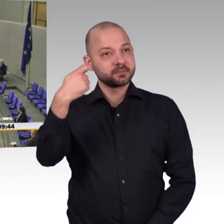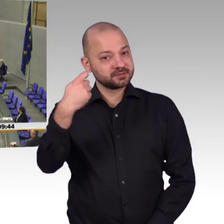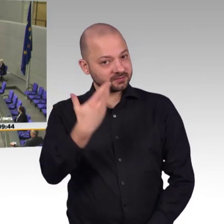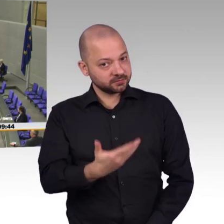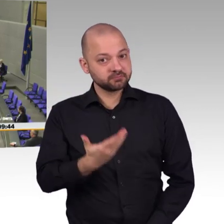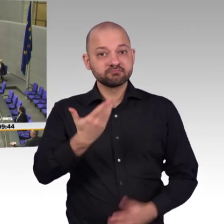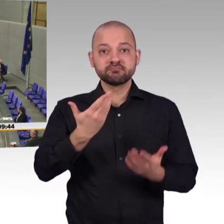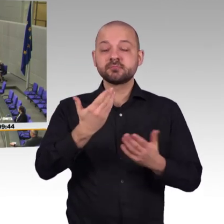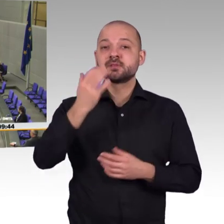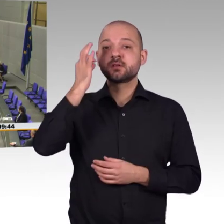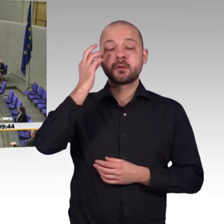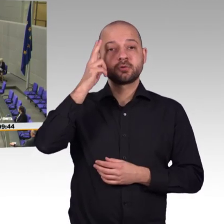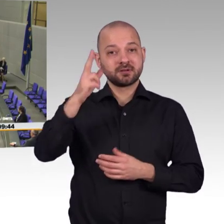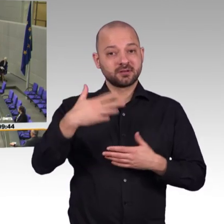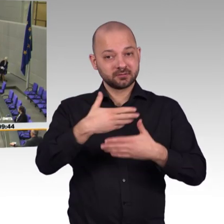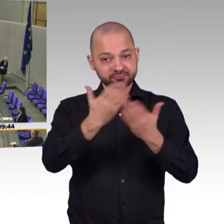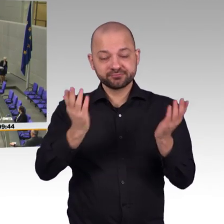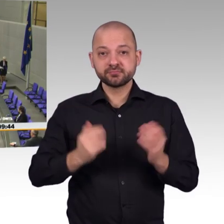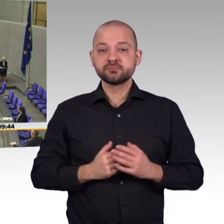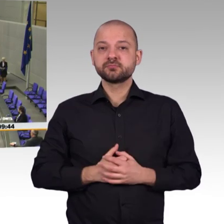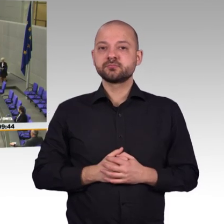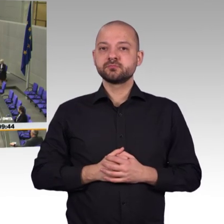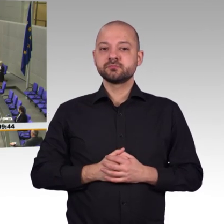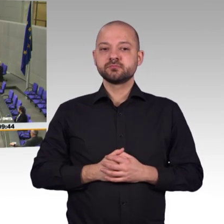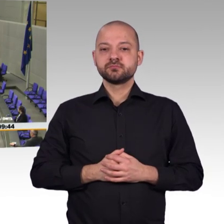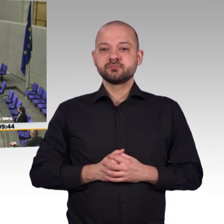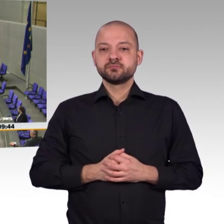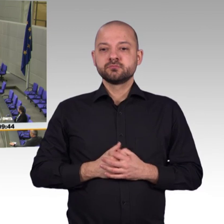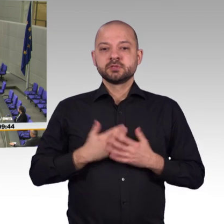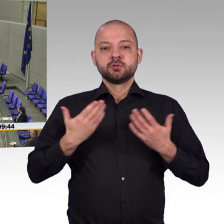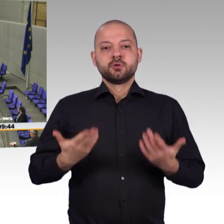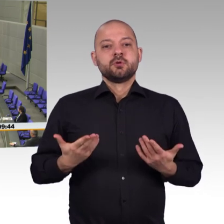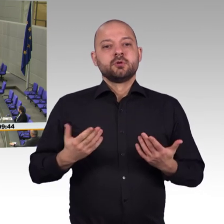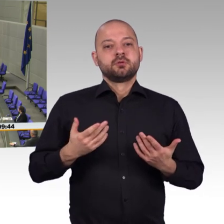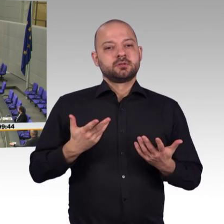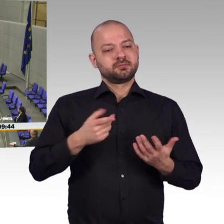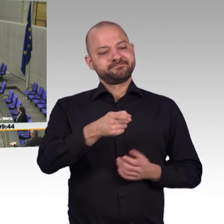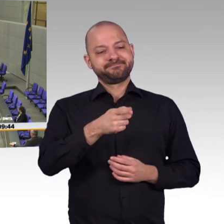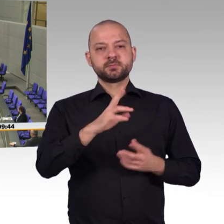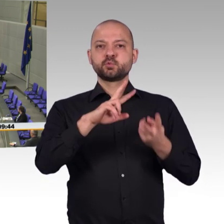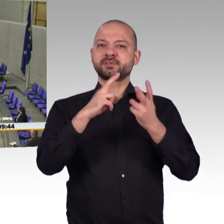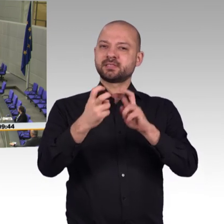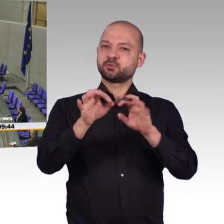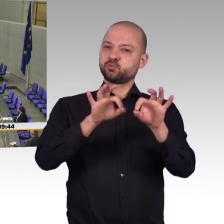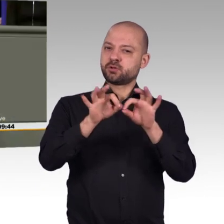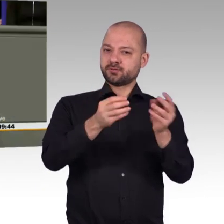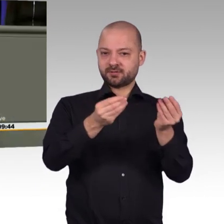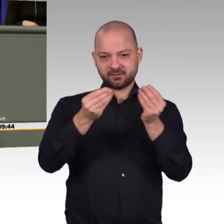aus der realen Unternehmenswelt kommt. Allein aus handwerklichen Gesichtspunkten. Denn hier wird gezeigt, wie es nicht geht. Es werden